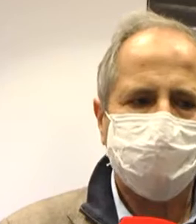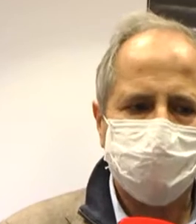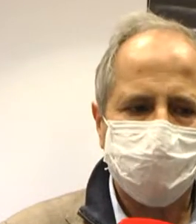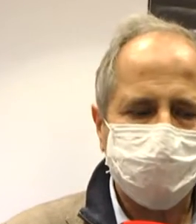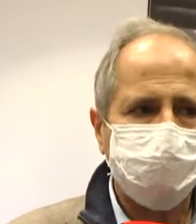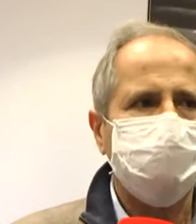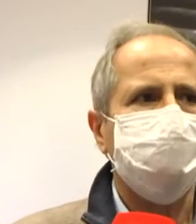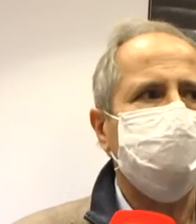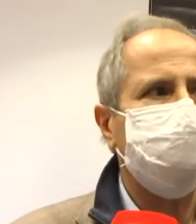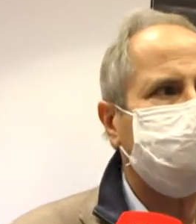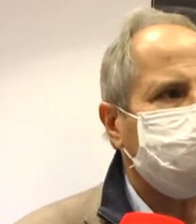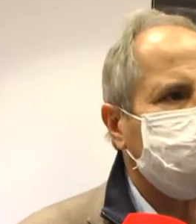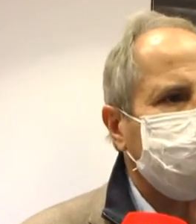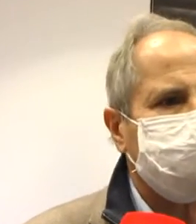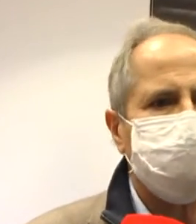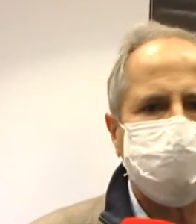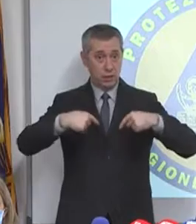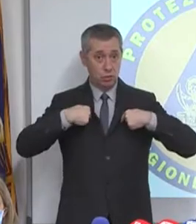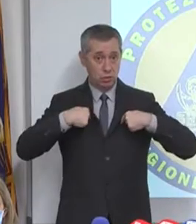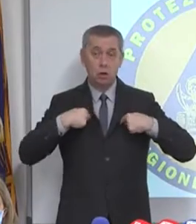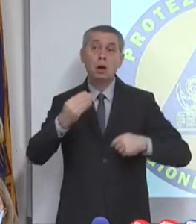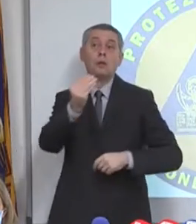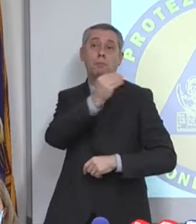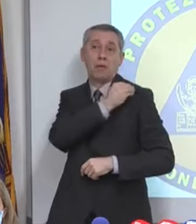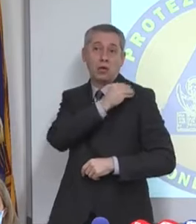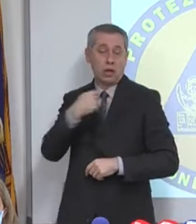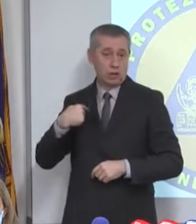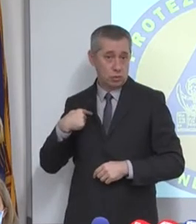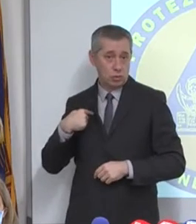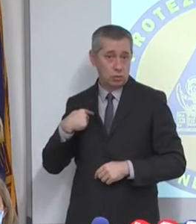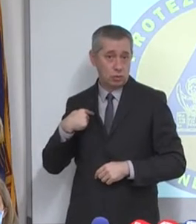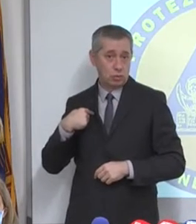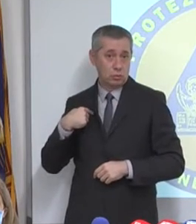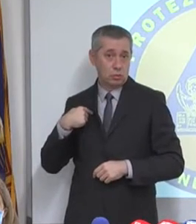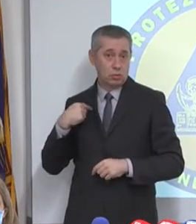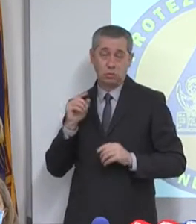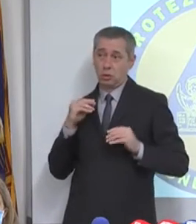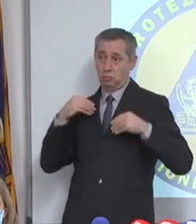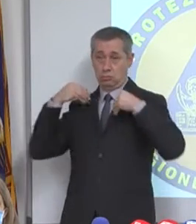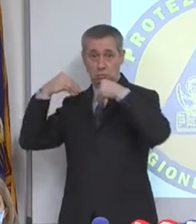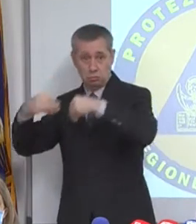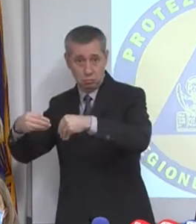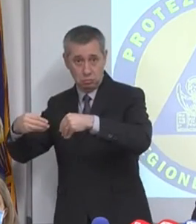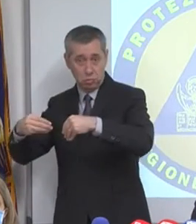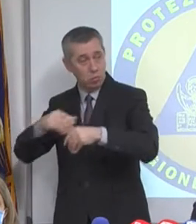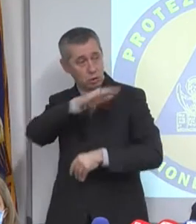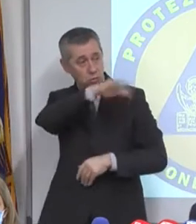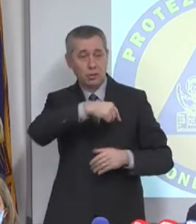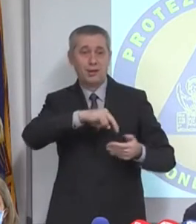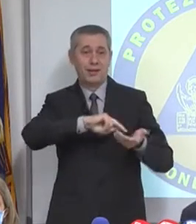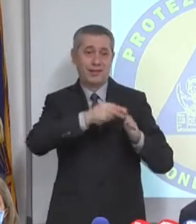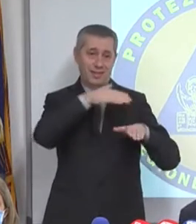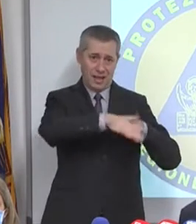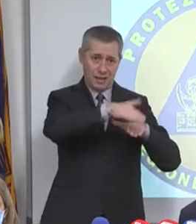Crisanti, Zaia risponde così. A me è stata chiesta la mia audizione, ho detto io vengo con i tecnici della ragione, punto. Se